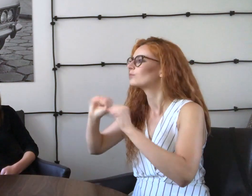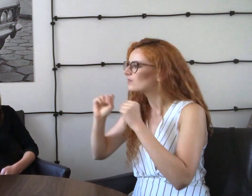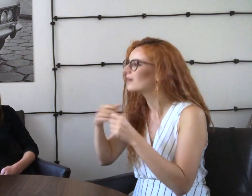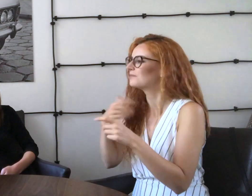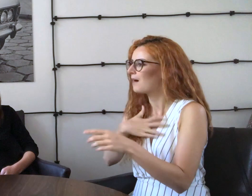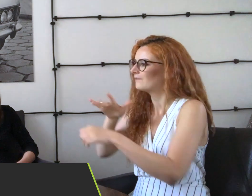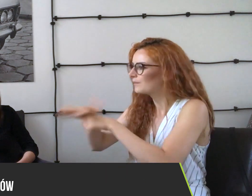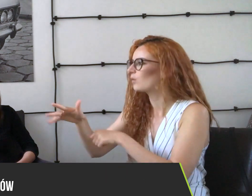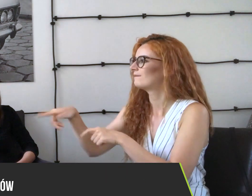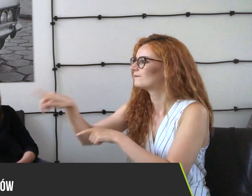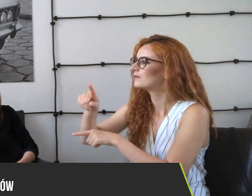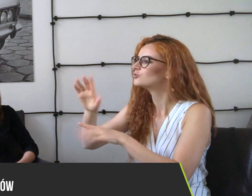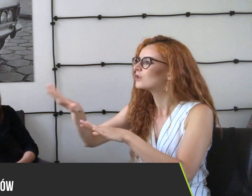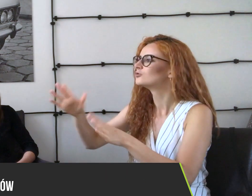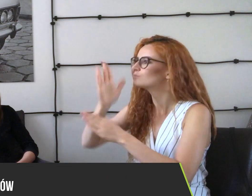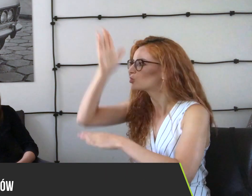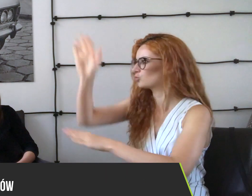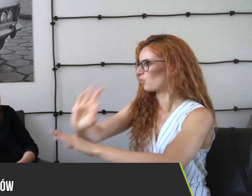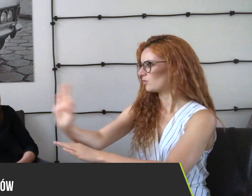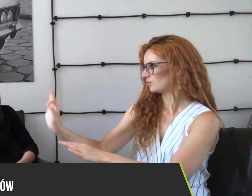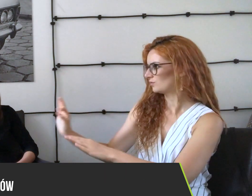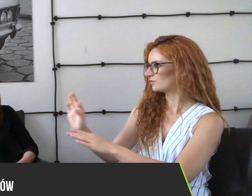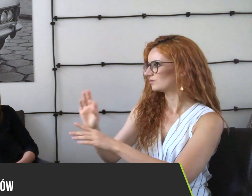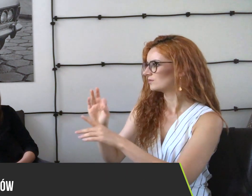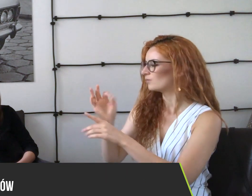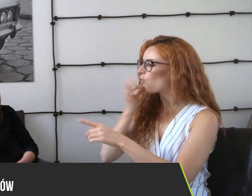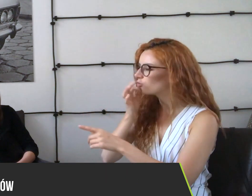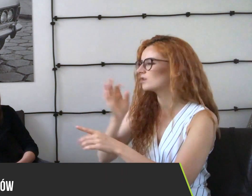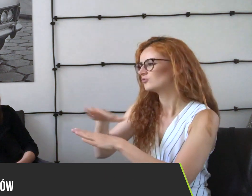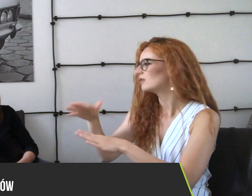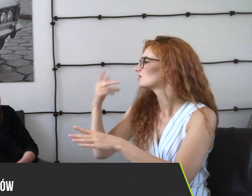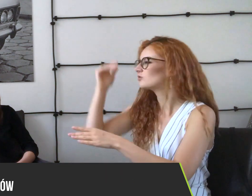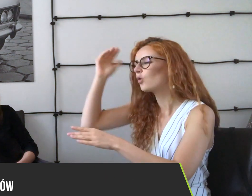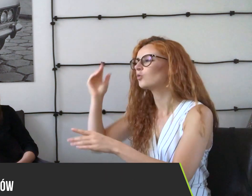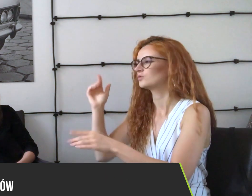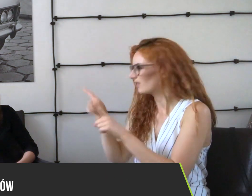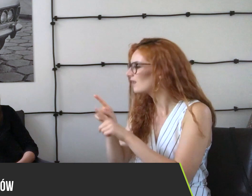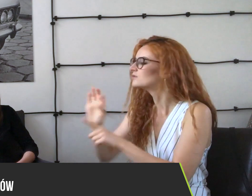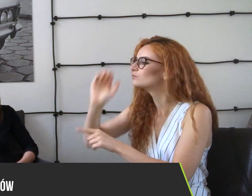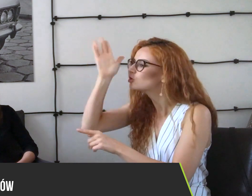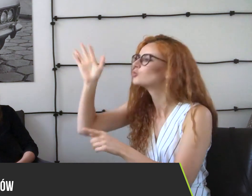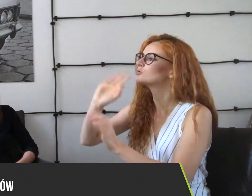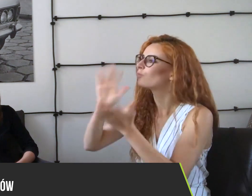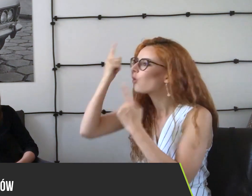Jeżeli prowadzę wykłady motywacyjne, ma wpływ na dzieci, na ich przyszłość. Młodzież dzieci czy dorosłe osoby